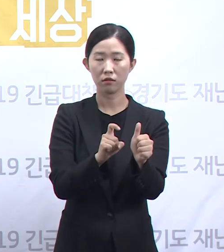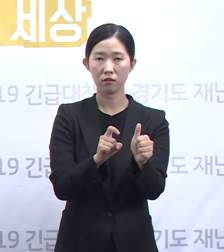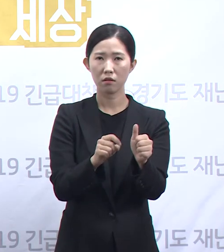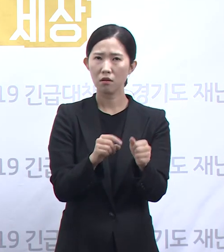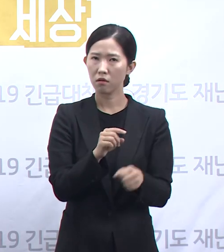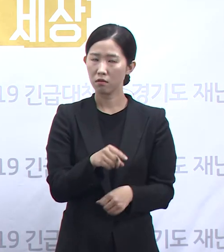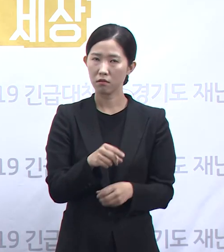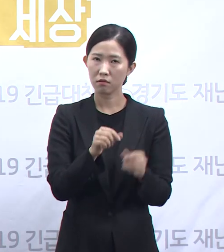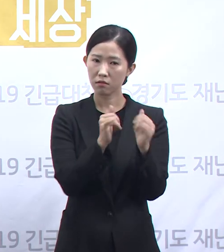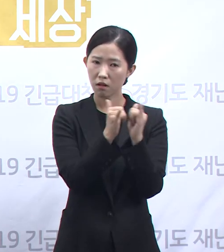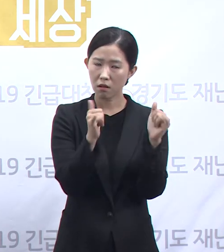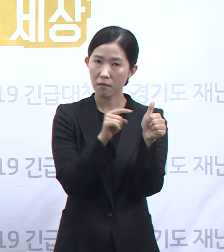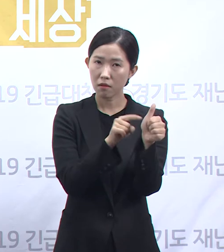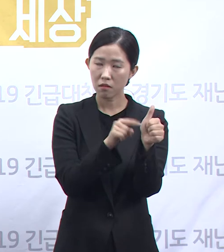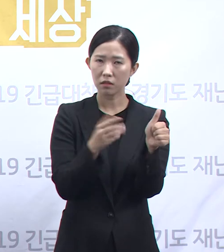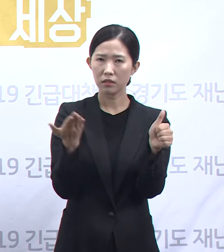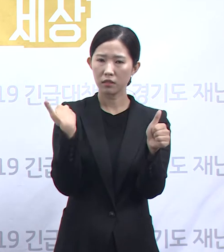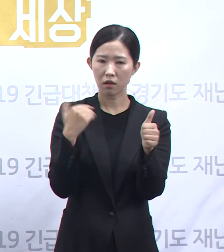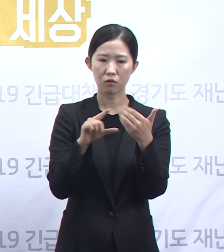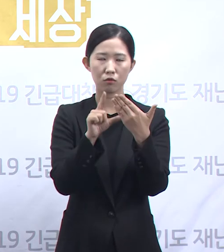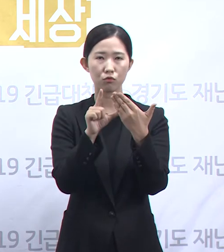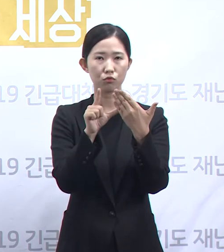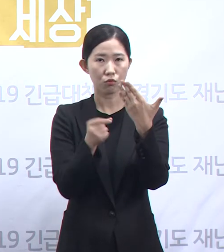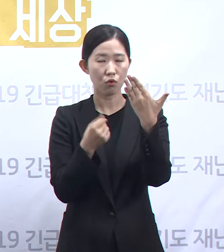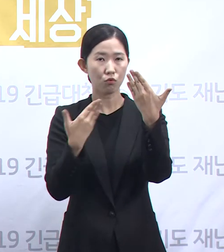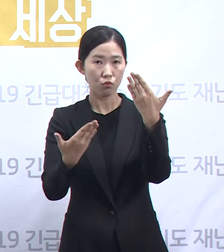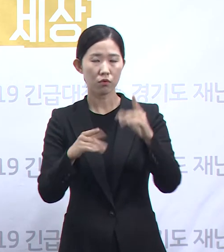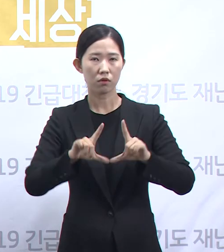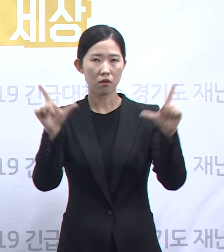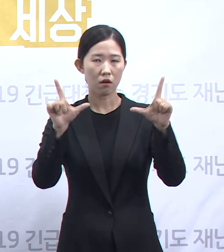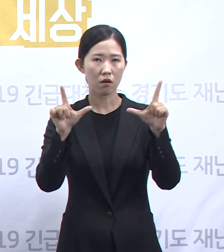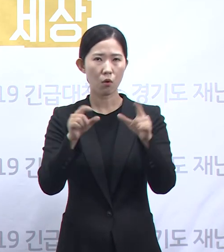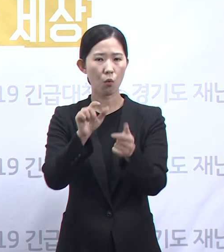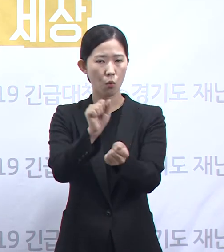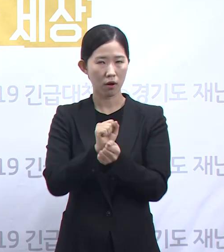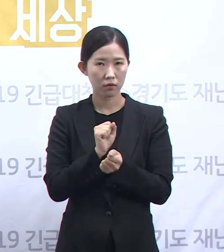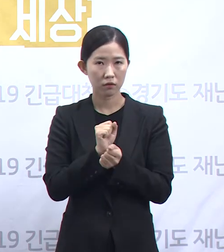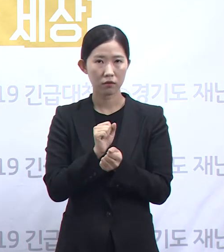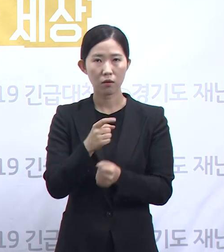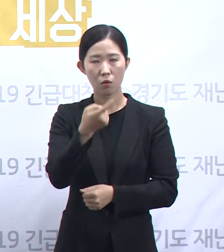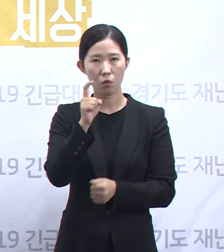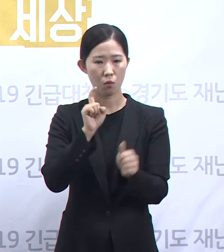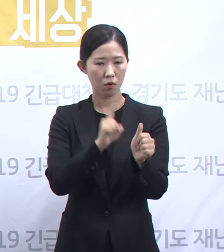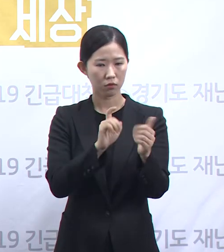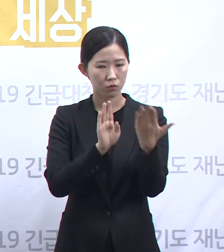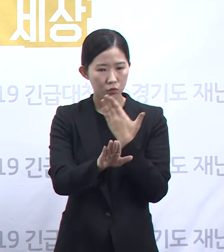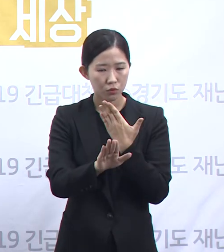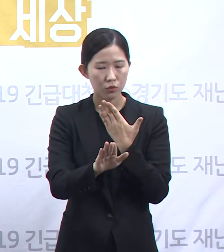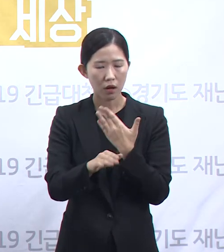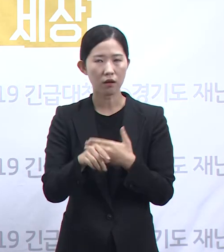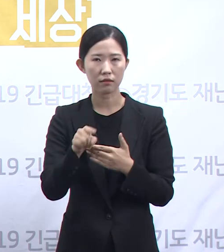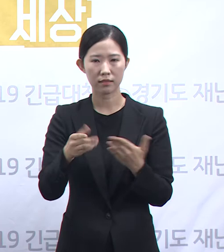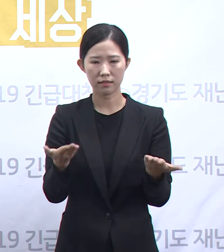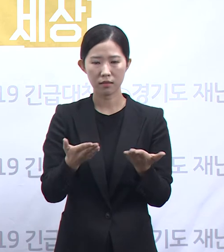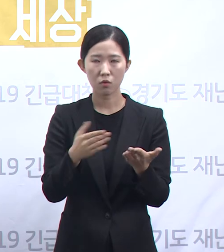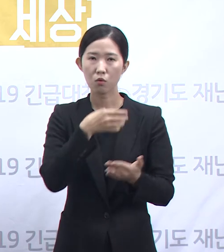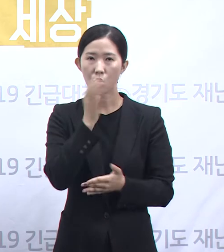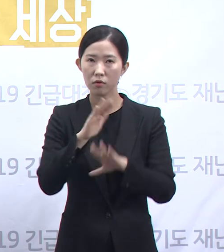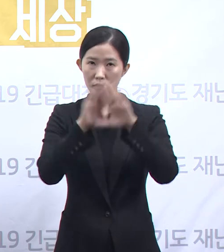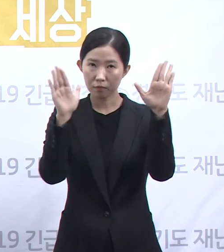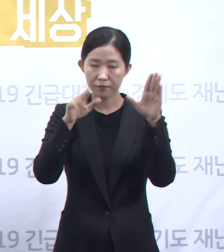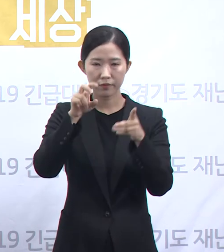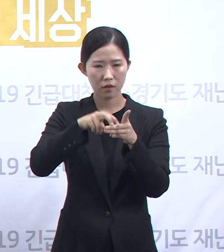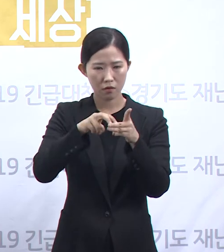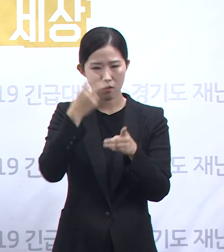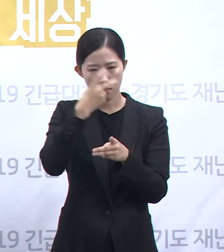충북에서 확진 판정을 받은 뒤 센터 이용자와 종사자에 대한 전수검사에서 감염 사실이 확인되었습니다. 도는 확진자를